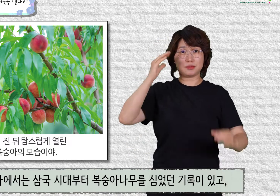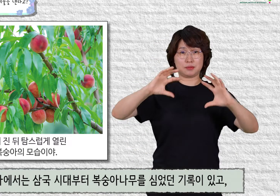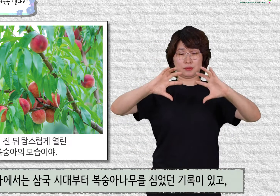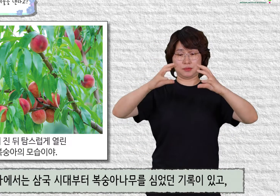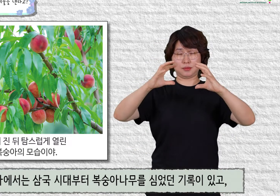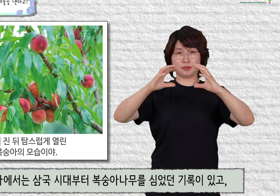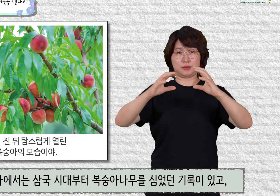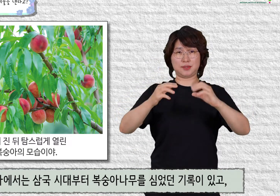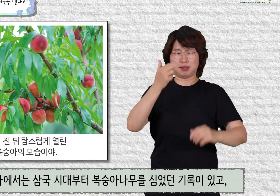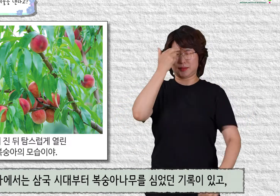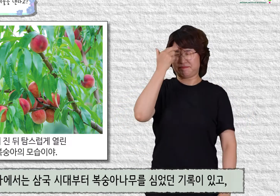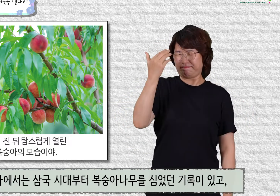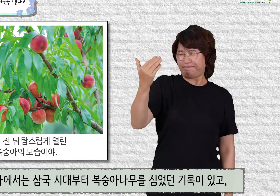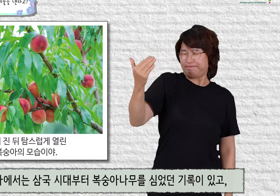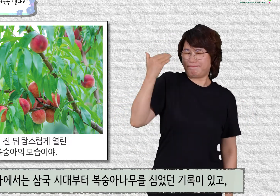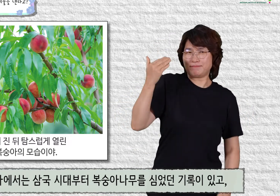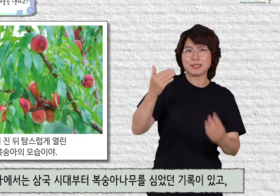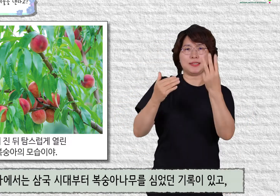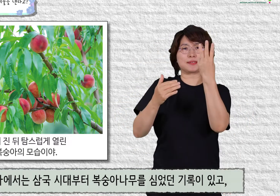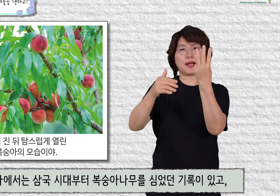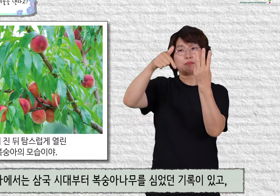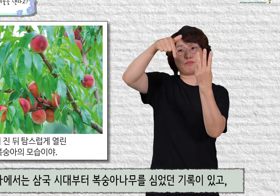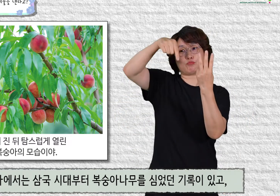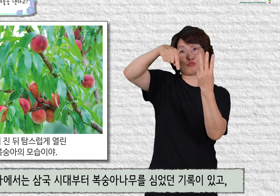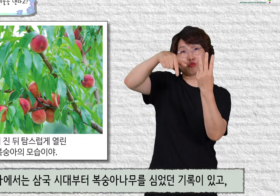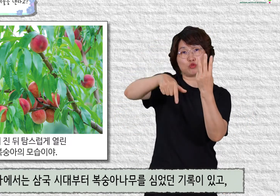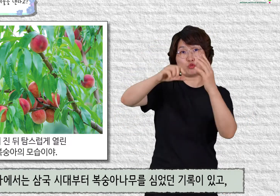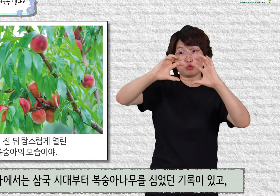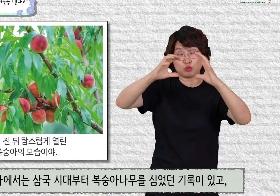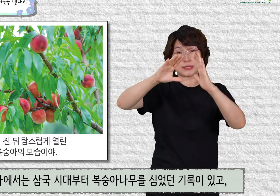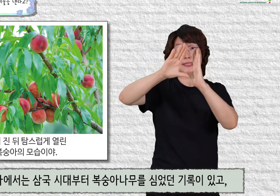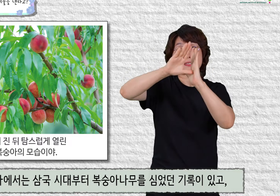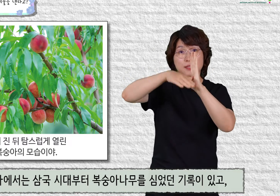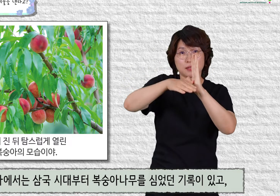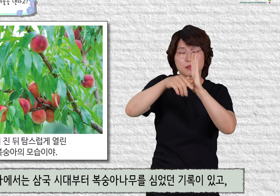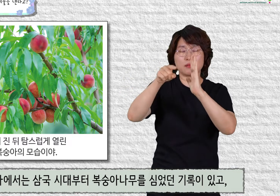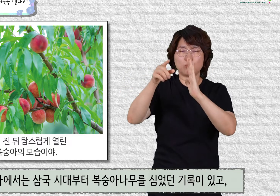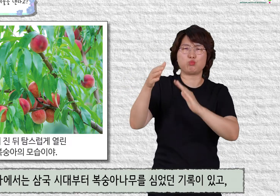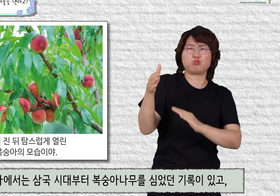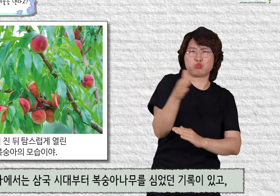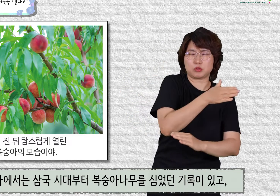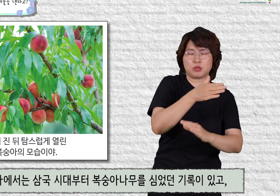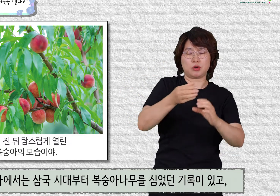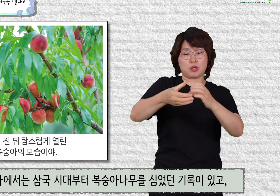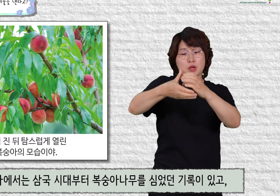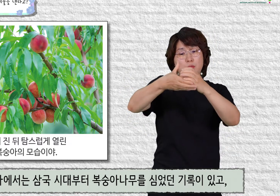우리나라에서는 삼곡시대부터 복숭아 나무를 심었던 기록이 있고,